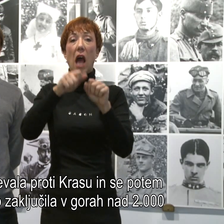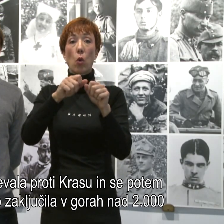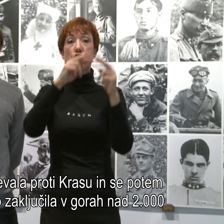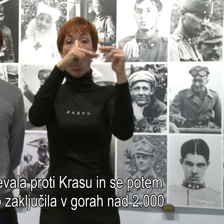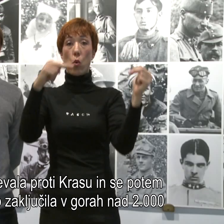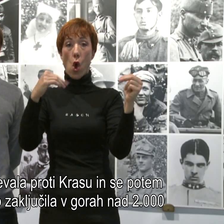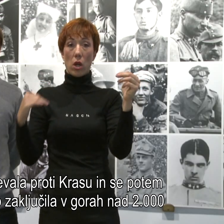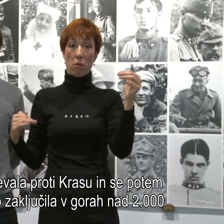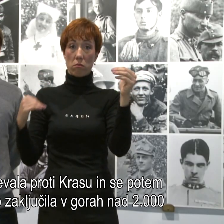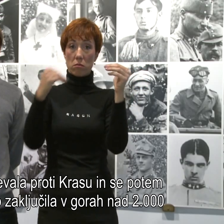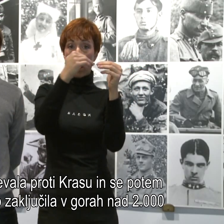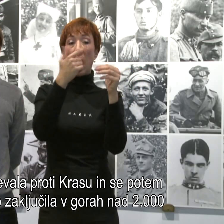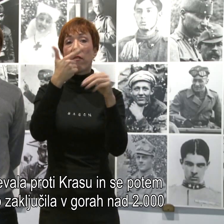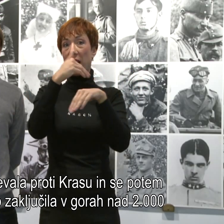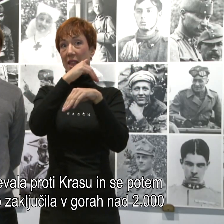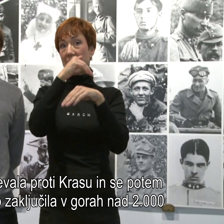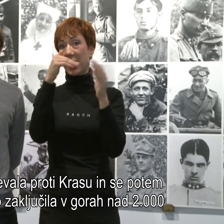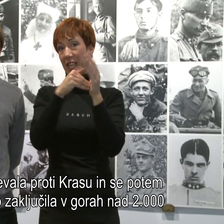dva tisoč metrov in več višjih.